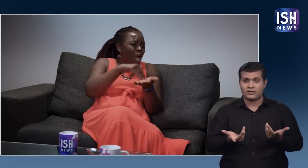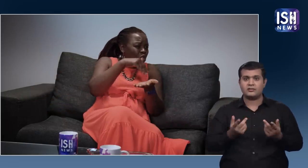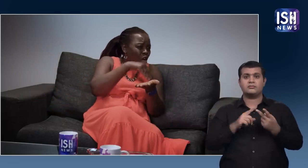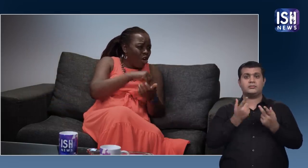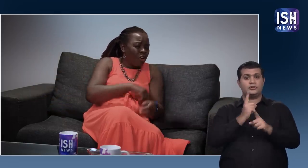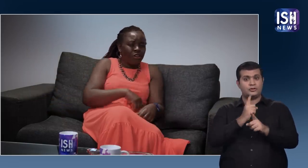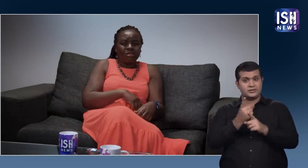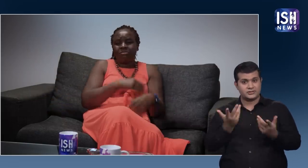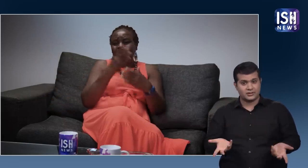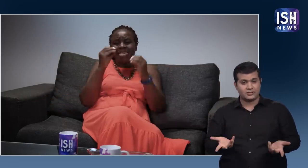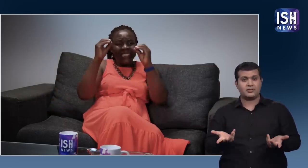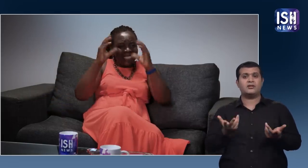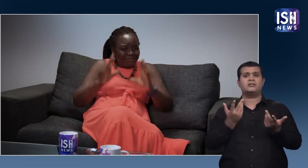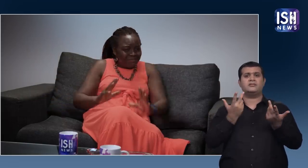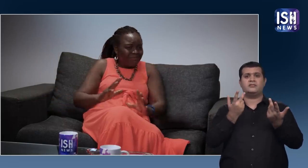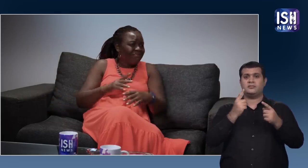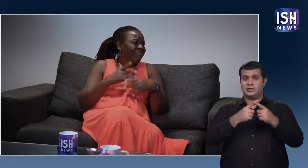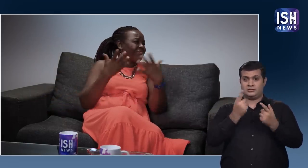मेरे जैसे डेफ शिक्षक जो साइन करते हैं वो है